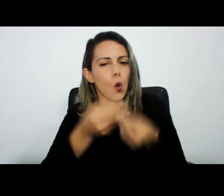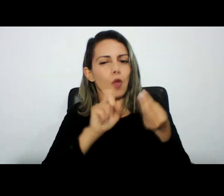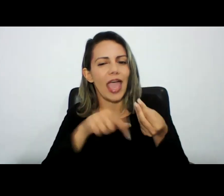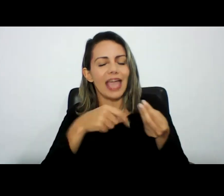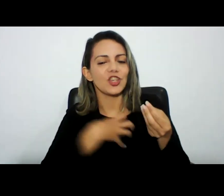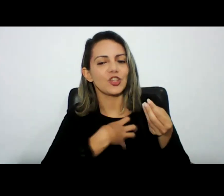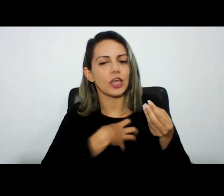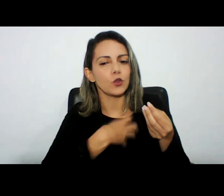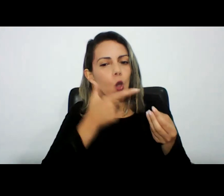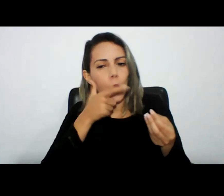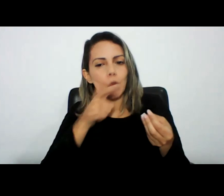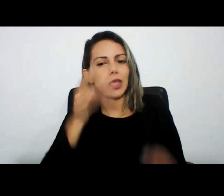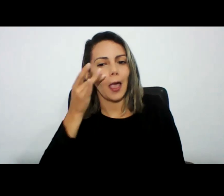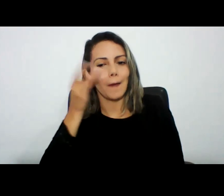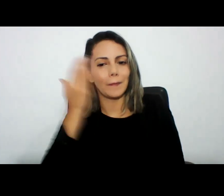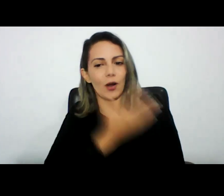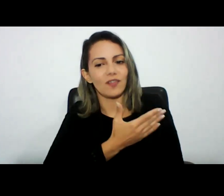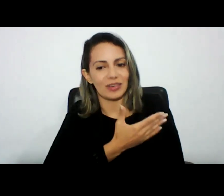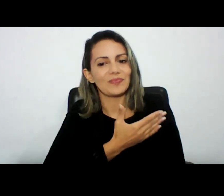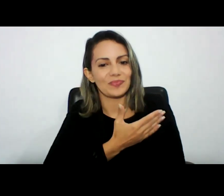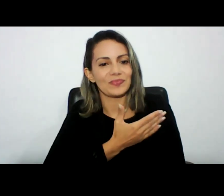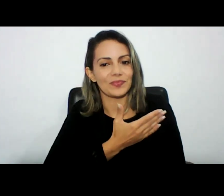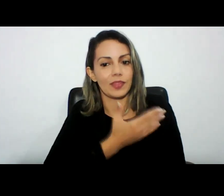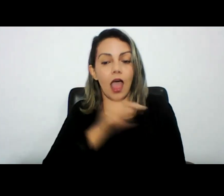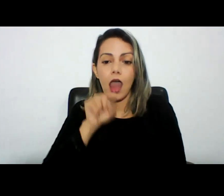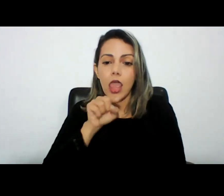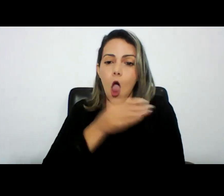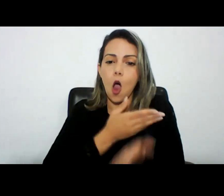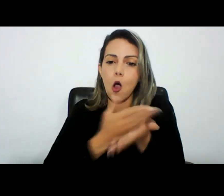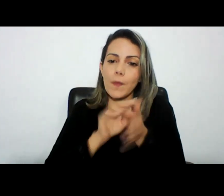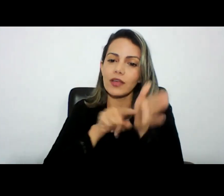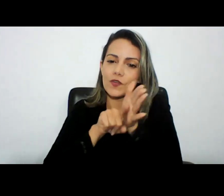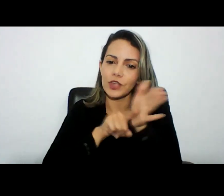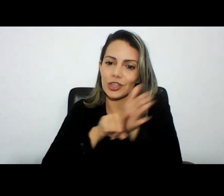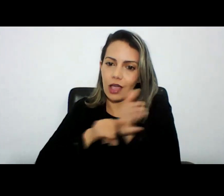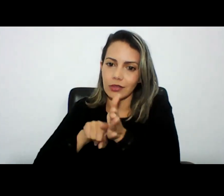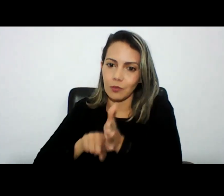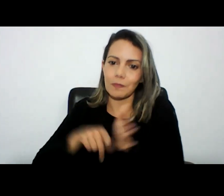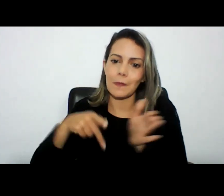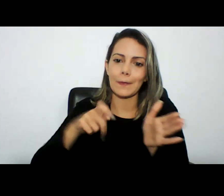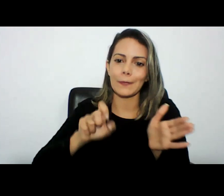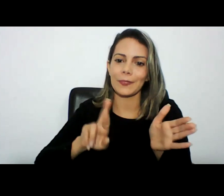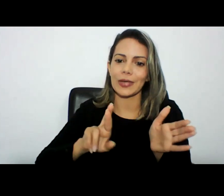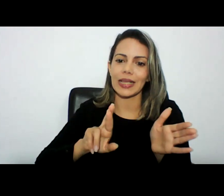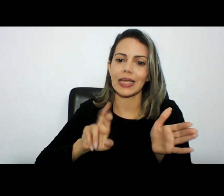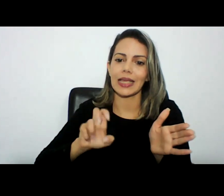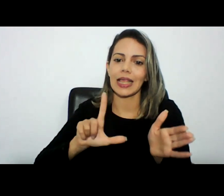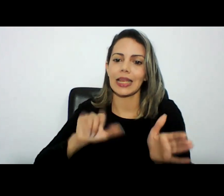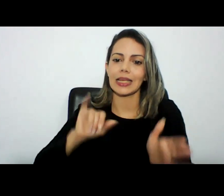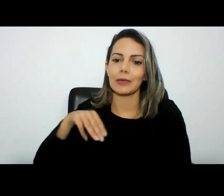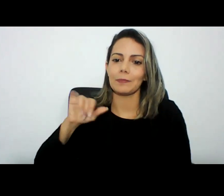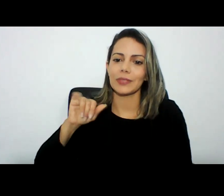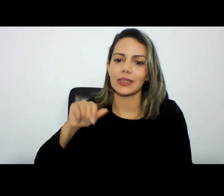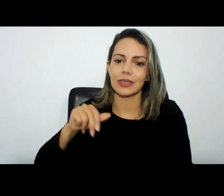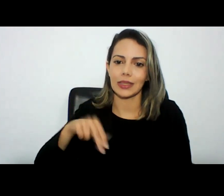mais das vezes ali se inicia uma investigação uma investigação preliminar ali se se ampara